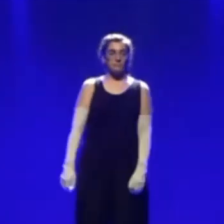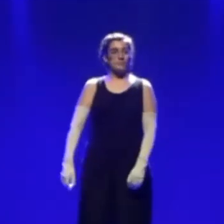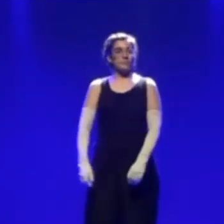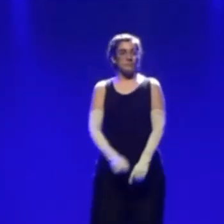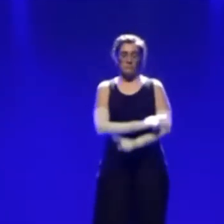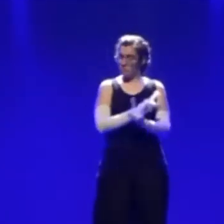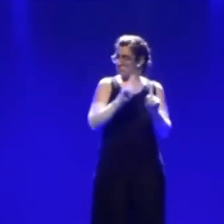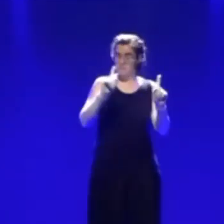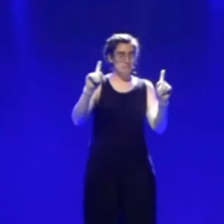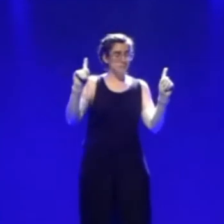Non,